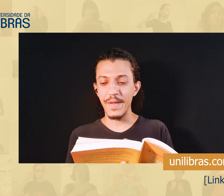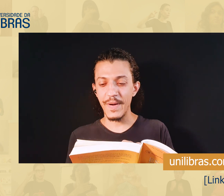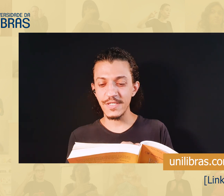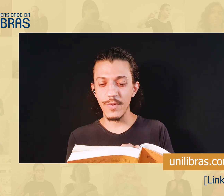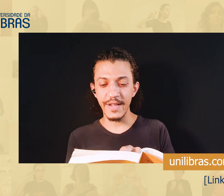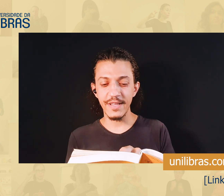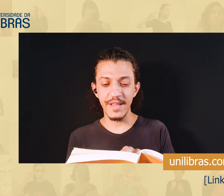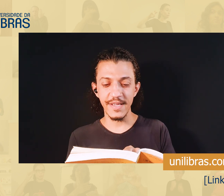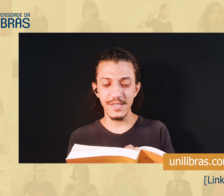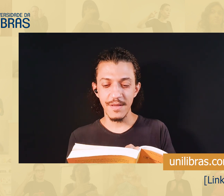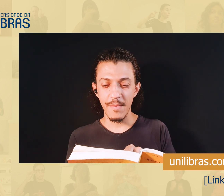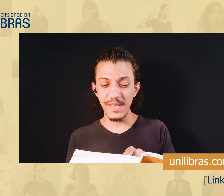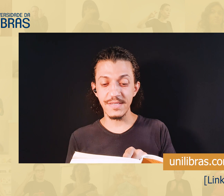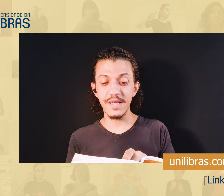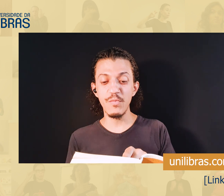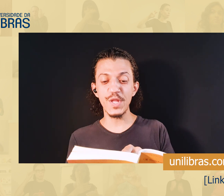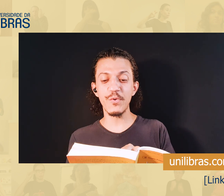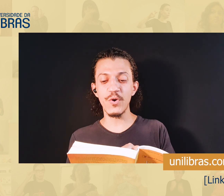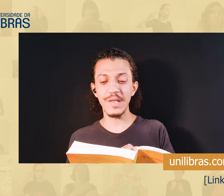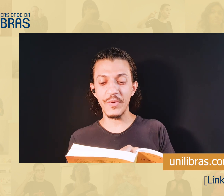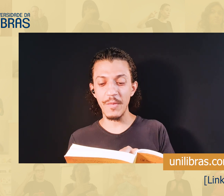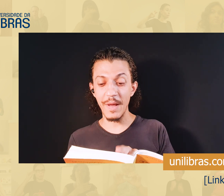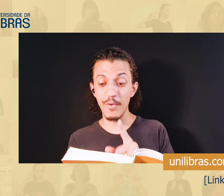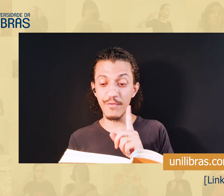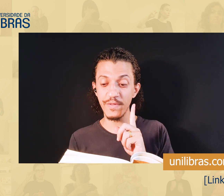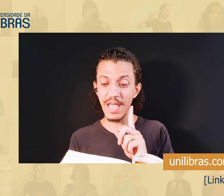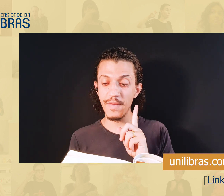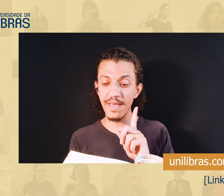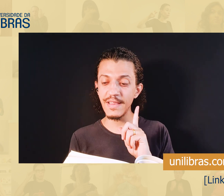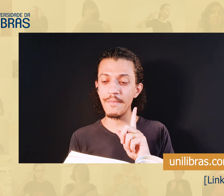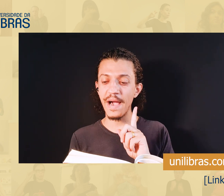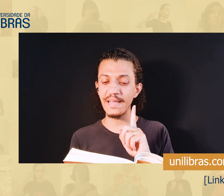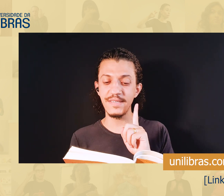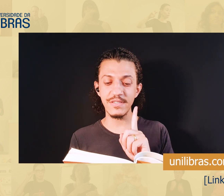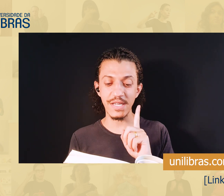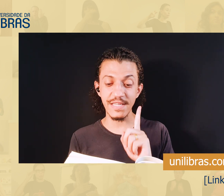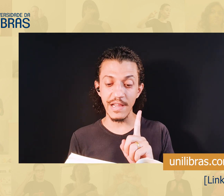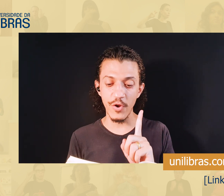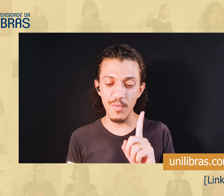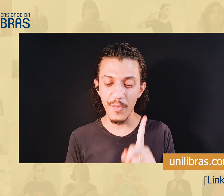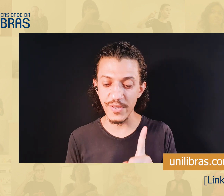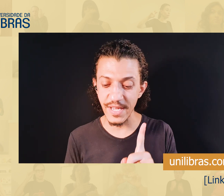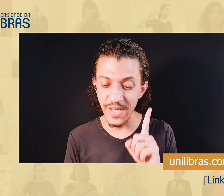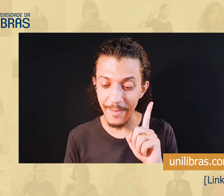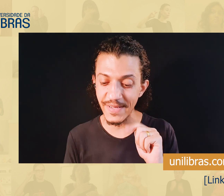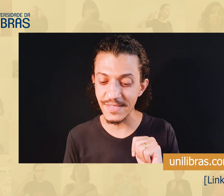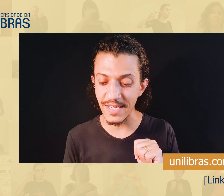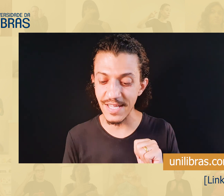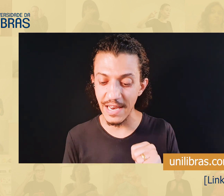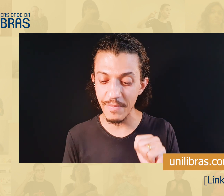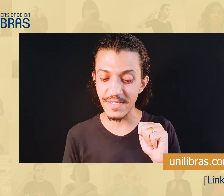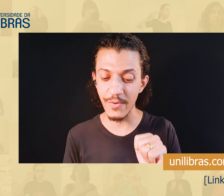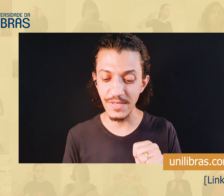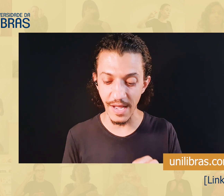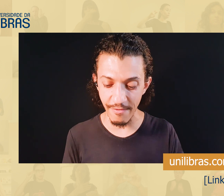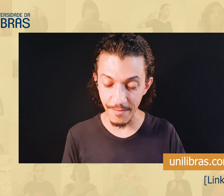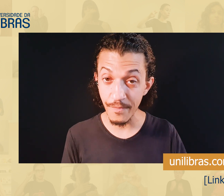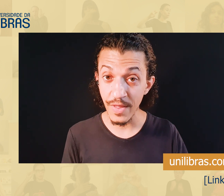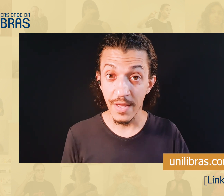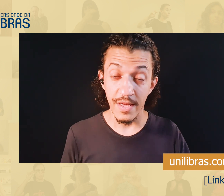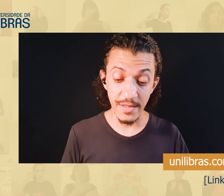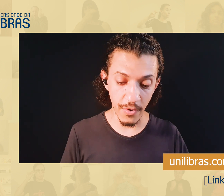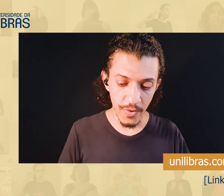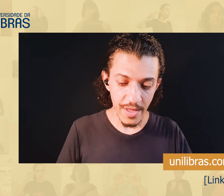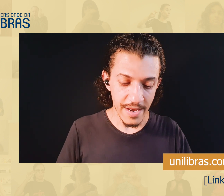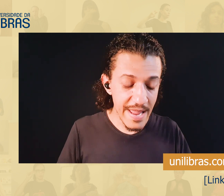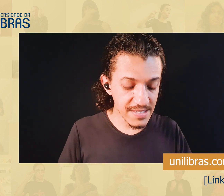Aqui, na página 43. Pesquisei muito por conta própria, aprofundei-me ainda mais, e isso acelerou o meu processo de reaprendizagem da Libras que eu estava.